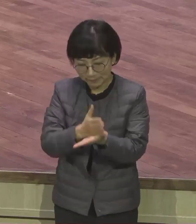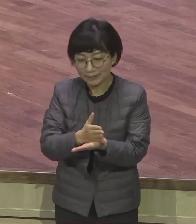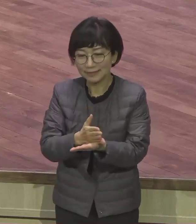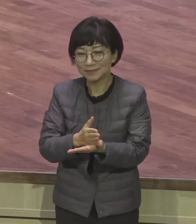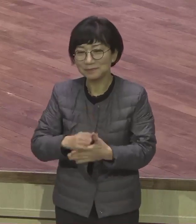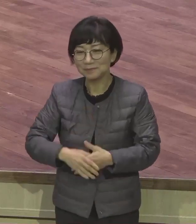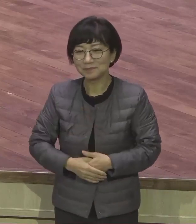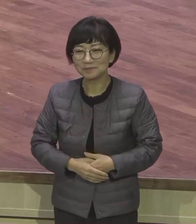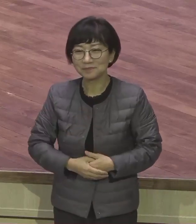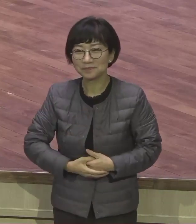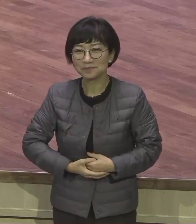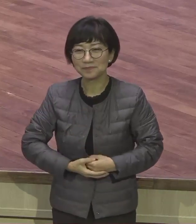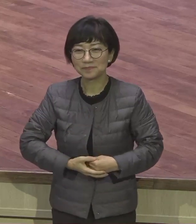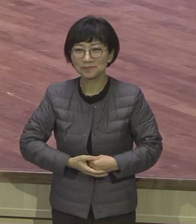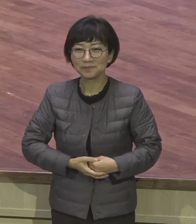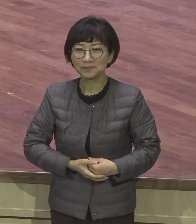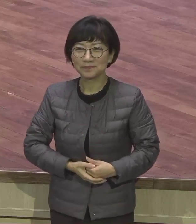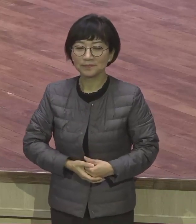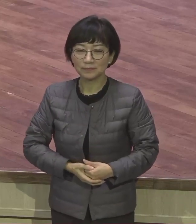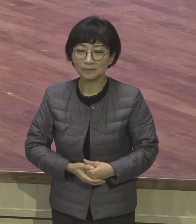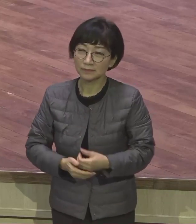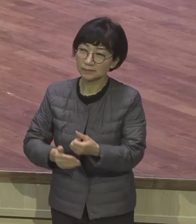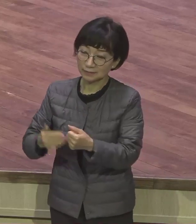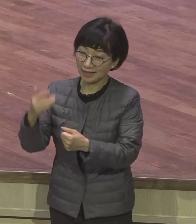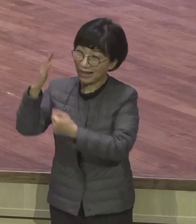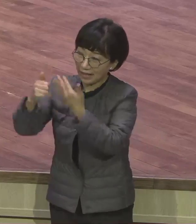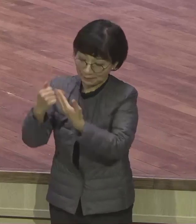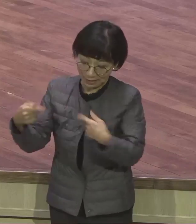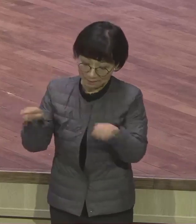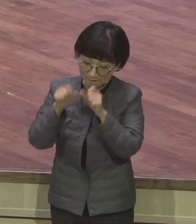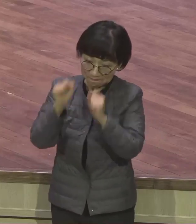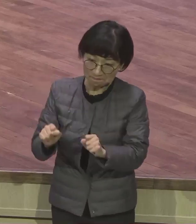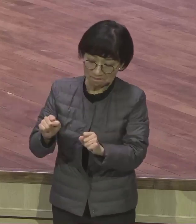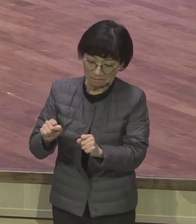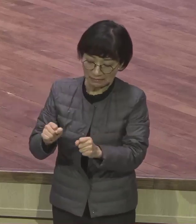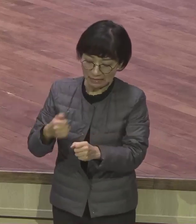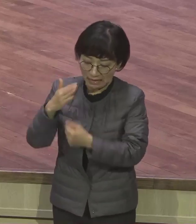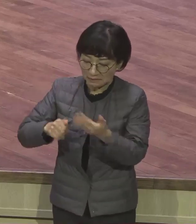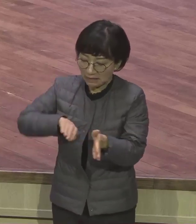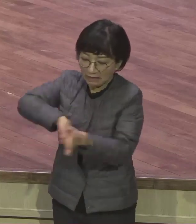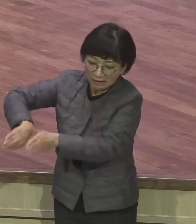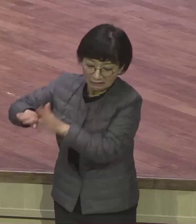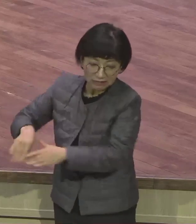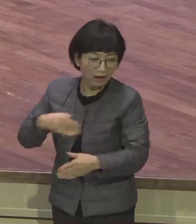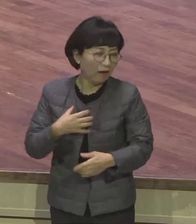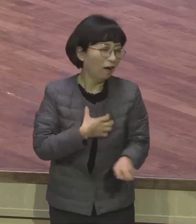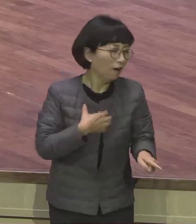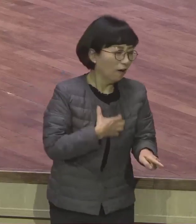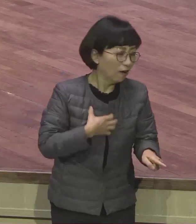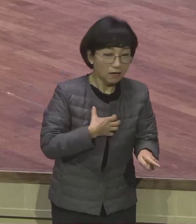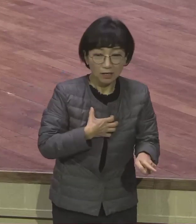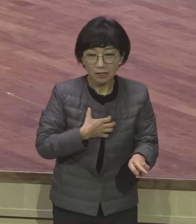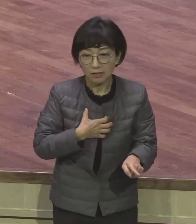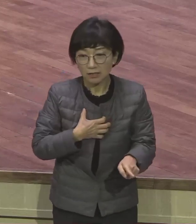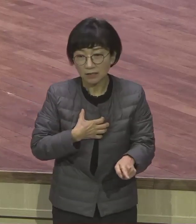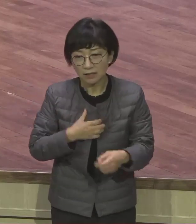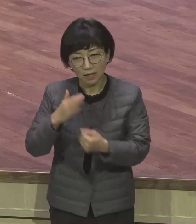하나님을 무시하는 겁니다 북기둥 구름기둥 이 시대에 성령이 내주하셔서